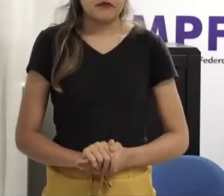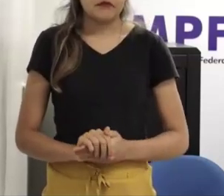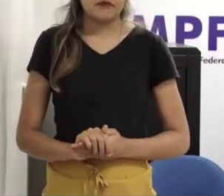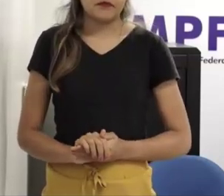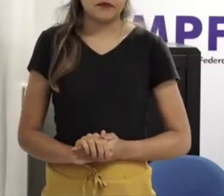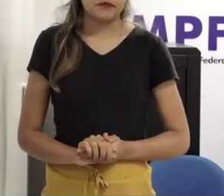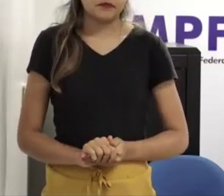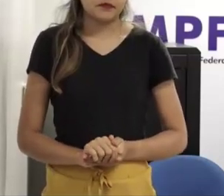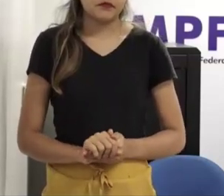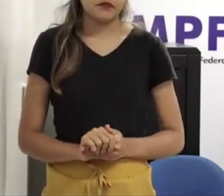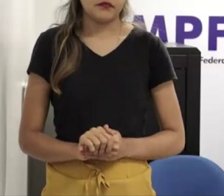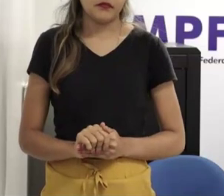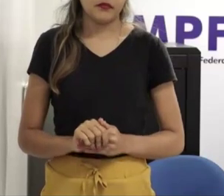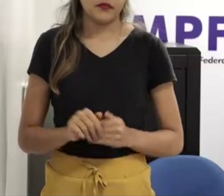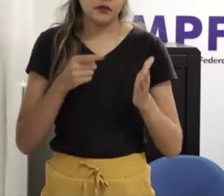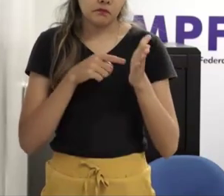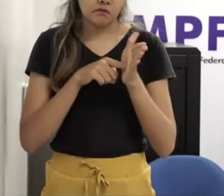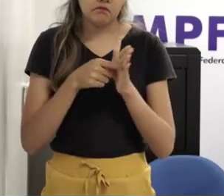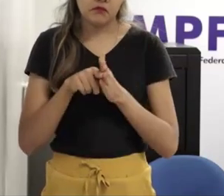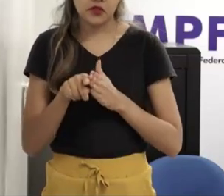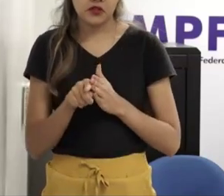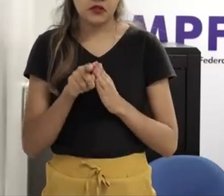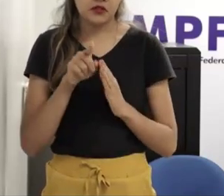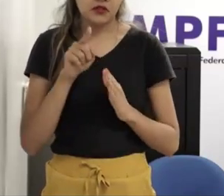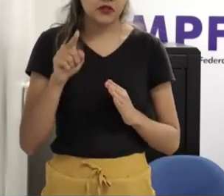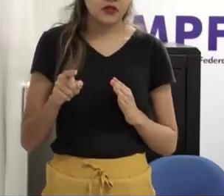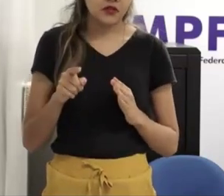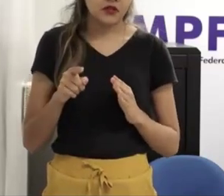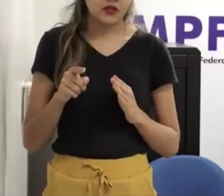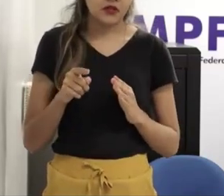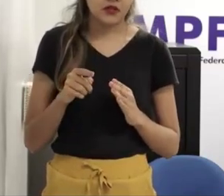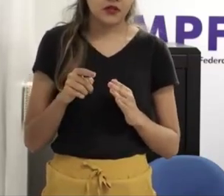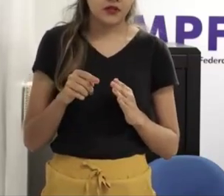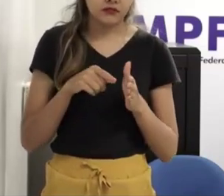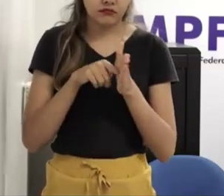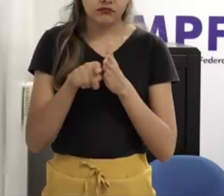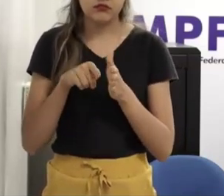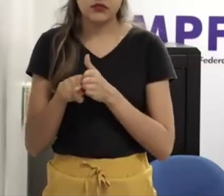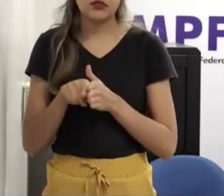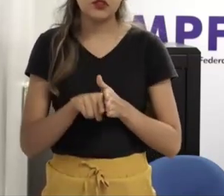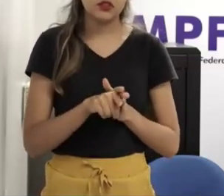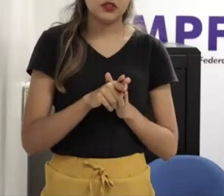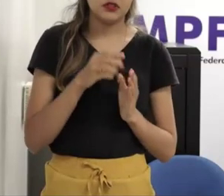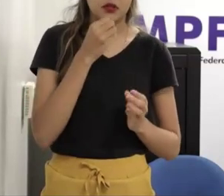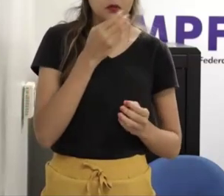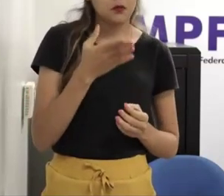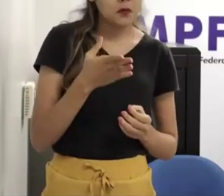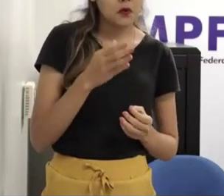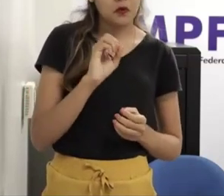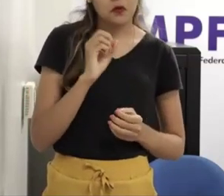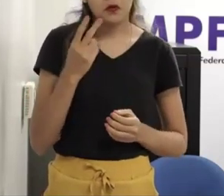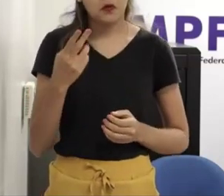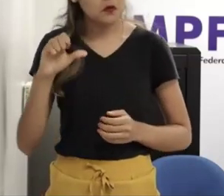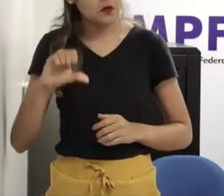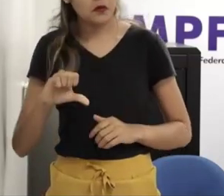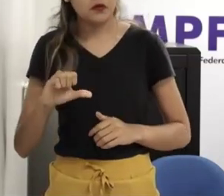porque às vezes a pessoa faz um estudo todo recortado ali para sugerir uma determinada coisa uma coisa que eu gosto